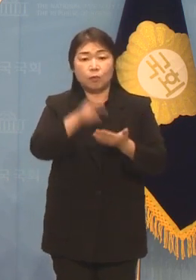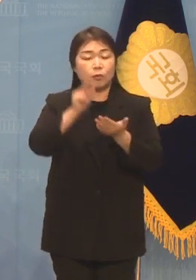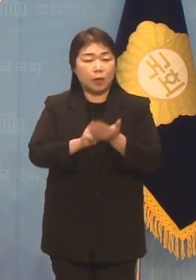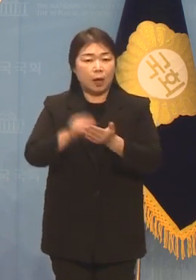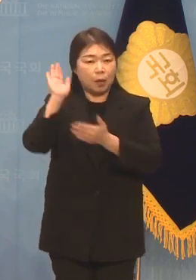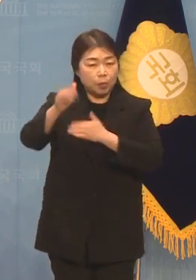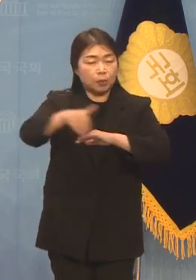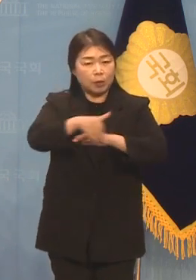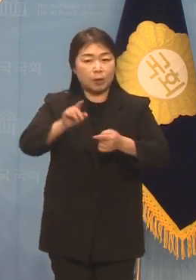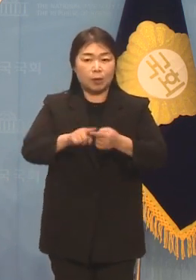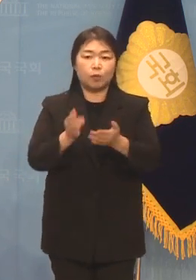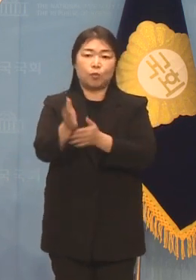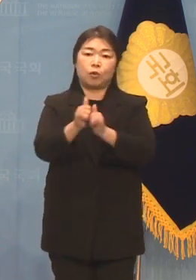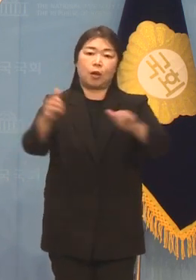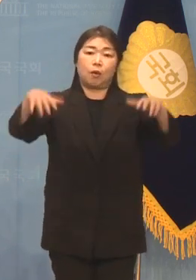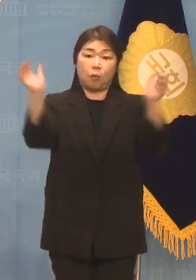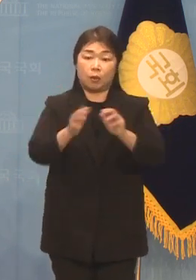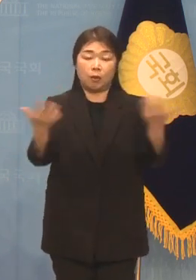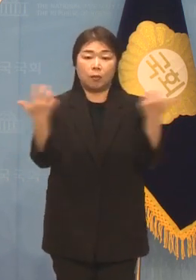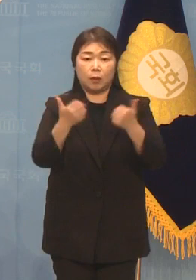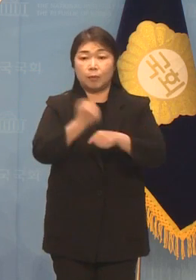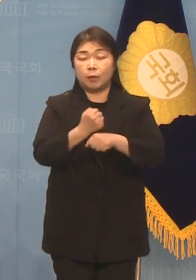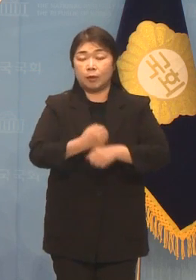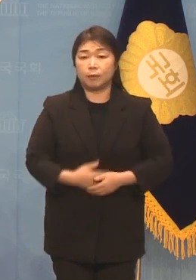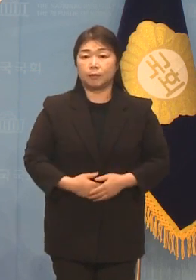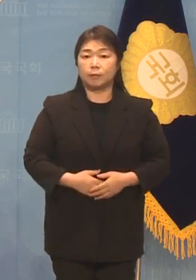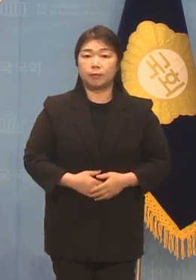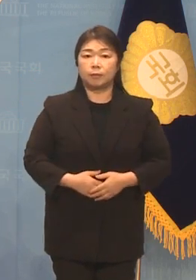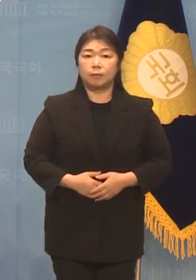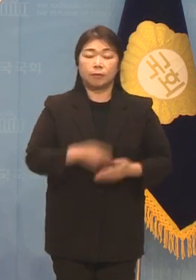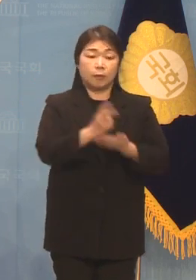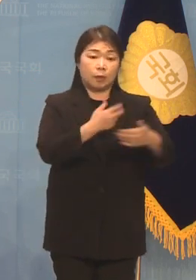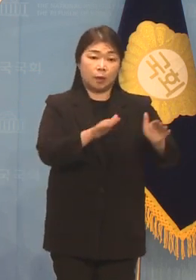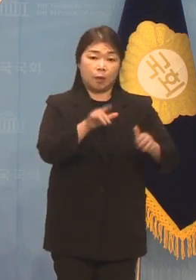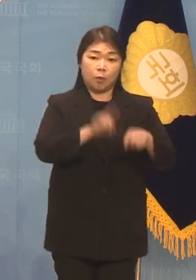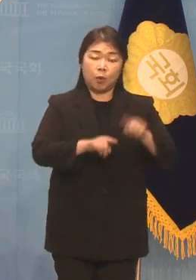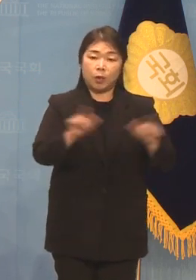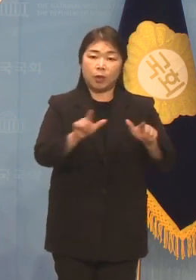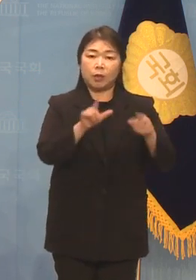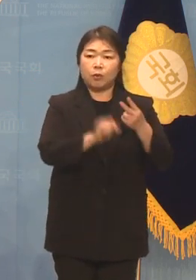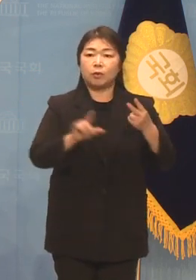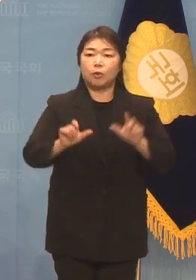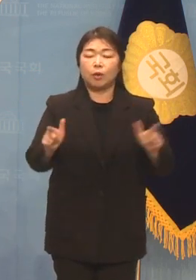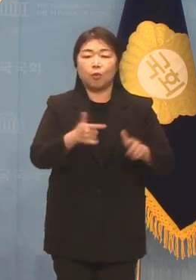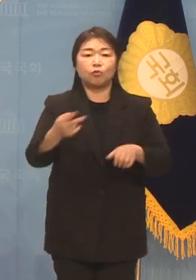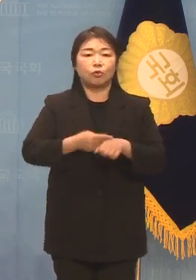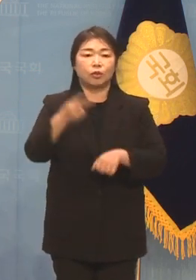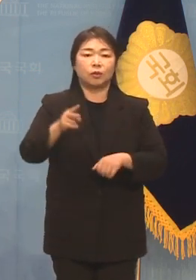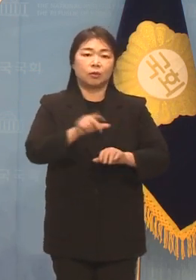관련 전문가 간담회를 실시할 예정입니다. 법제실은 목요일 2월 15일 오후 2시